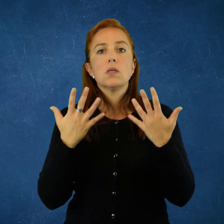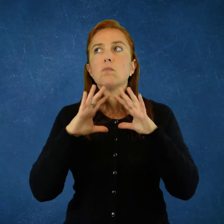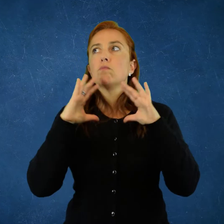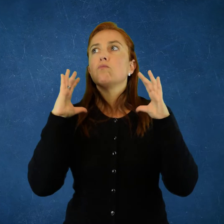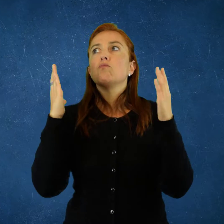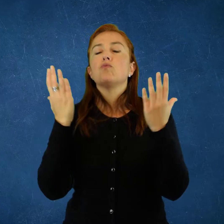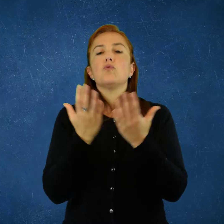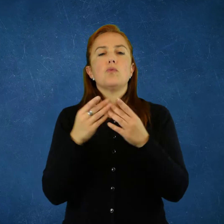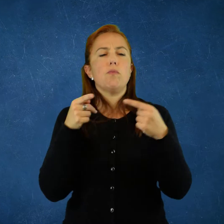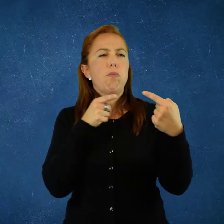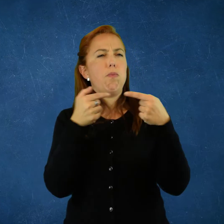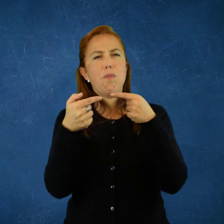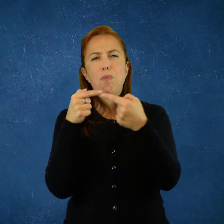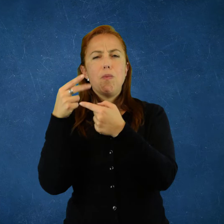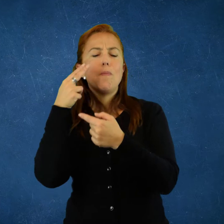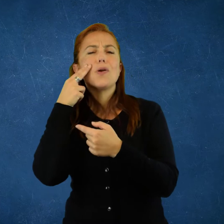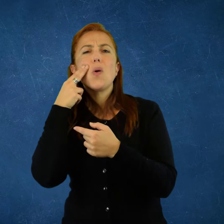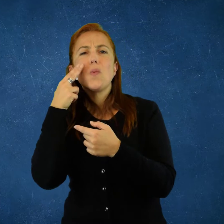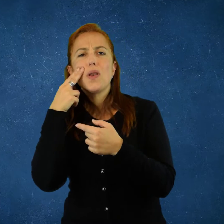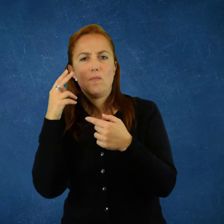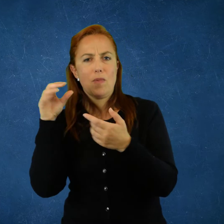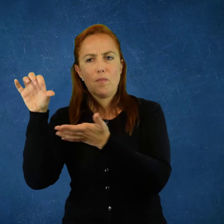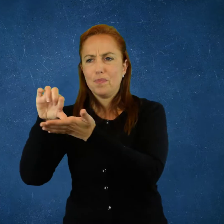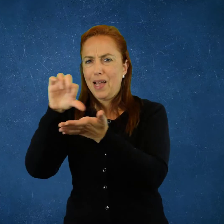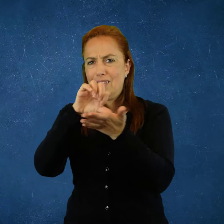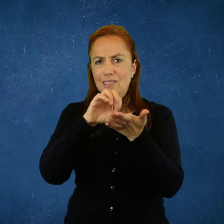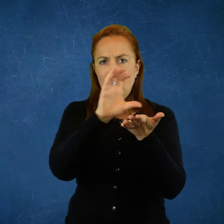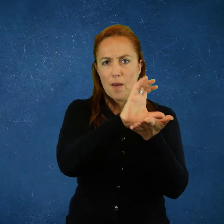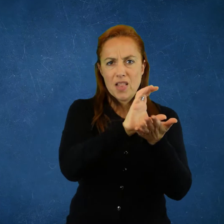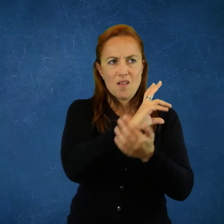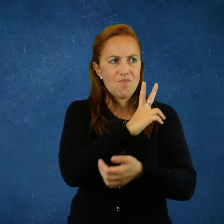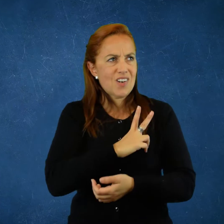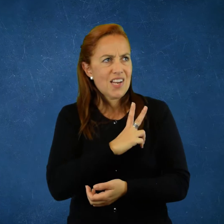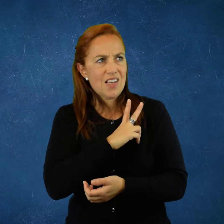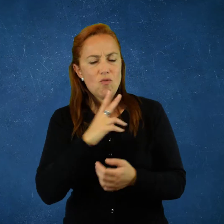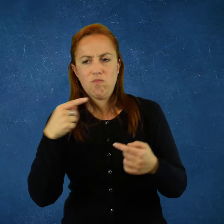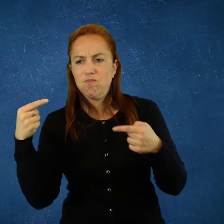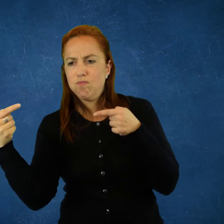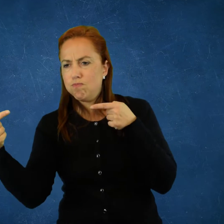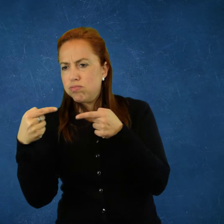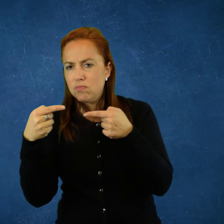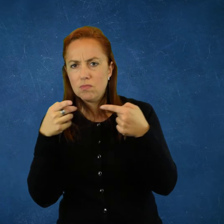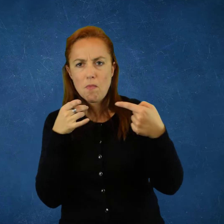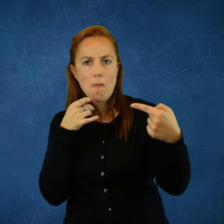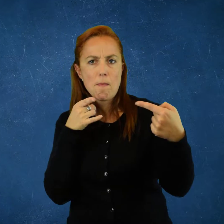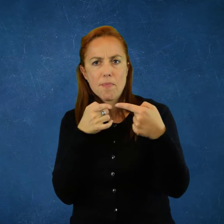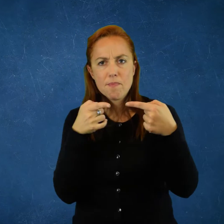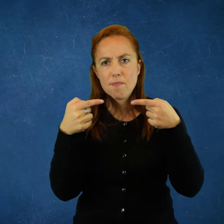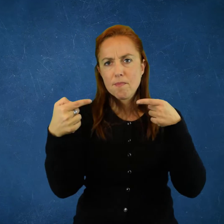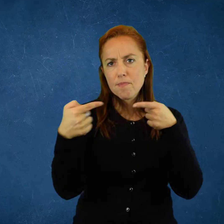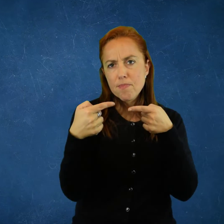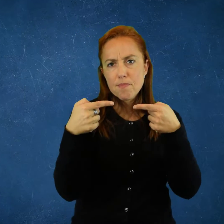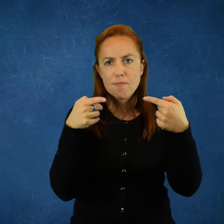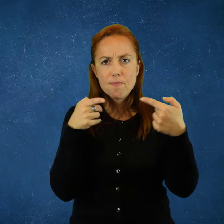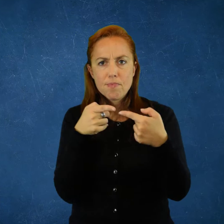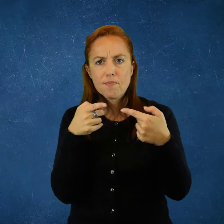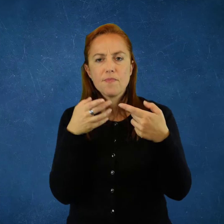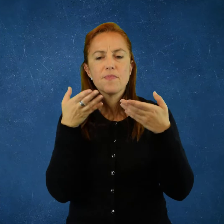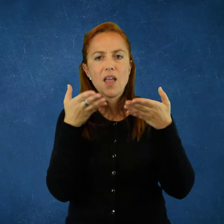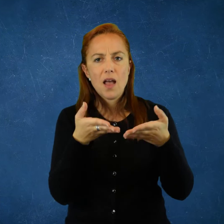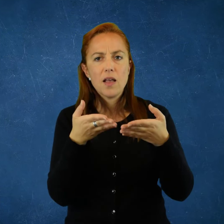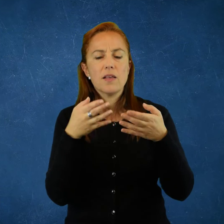después se saturan a nivel de escala mundial y los conflictos entre los grandes países capitalistas